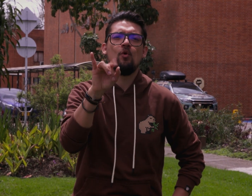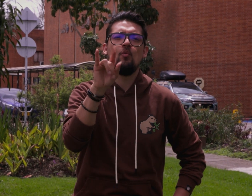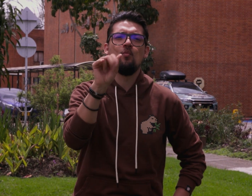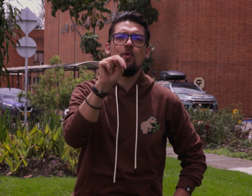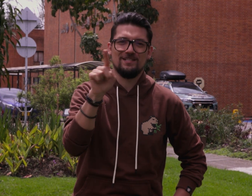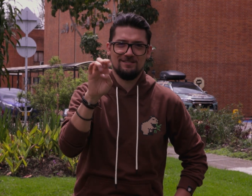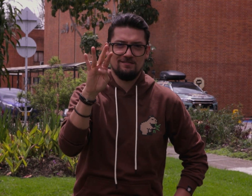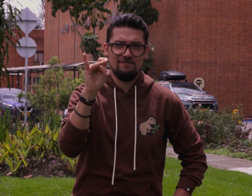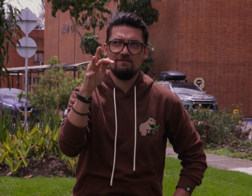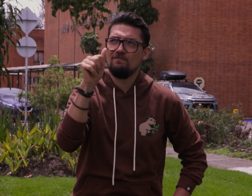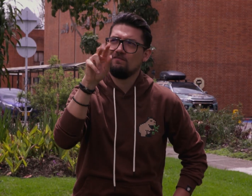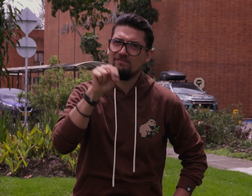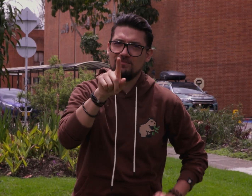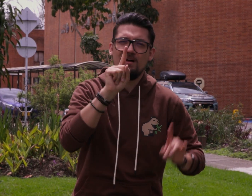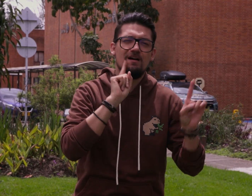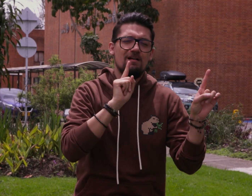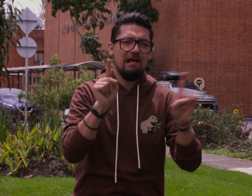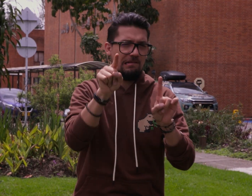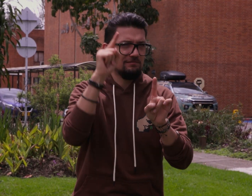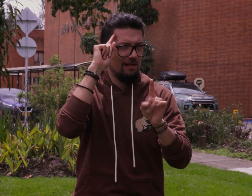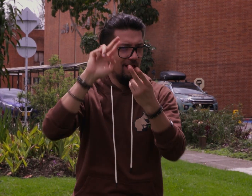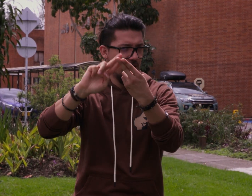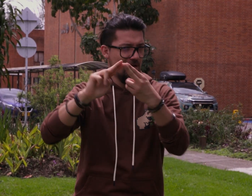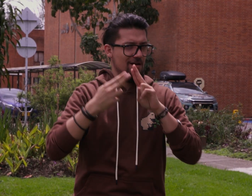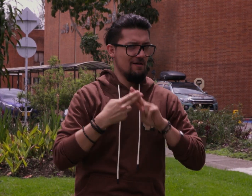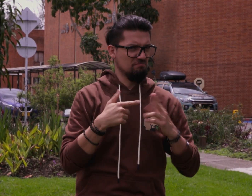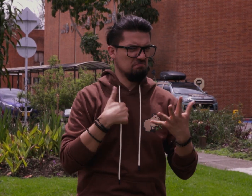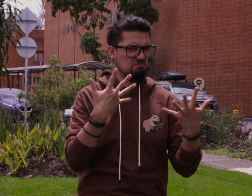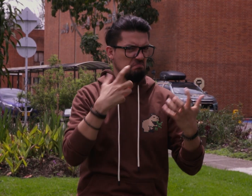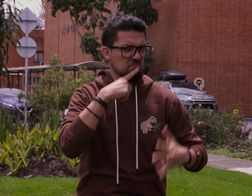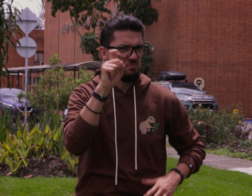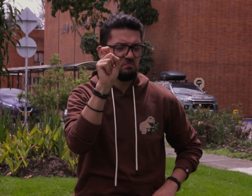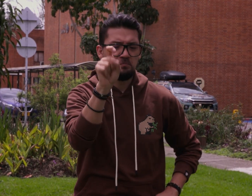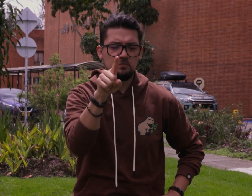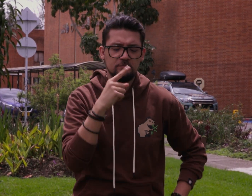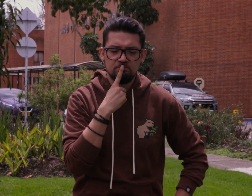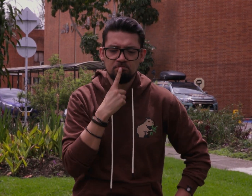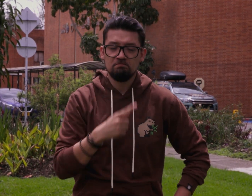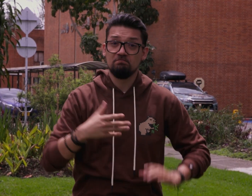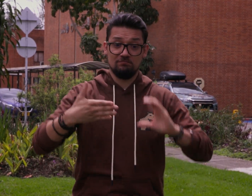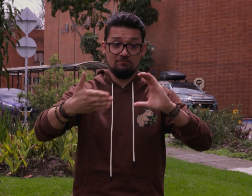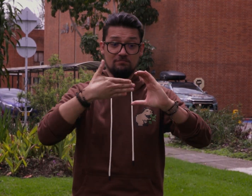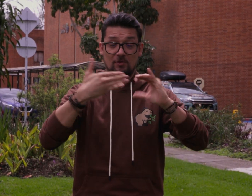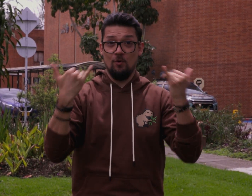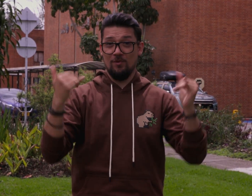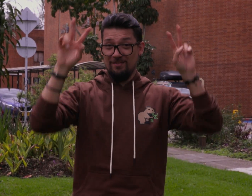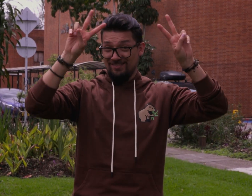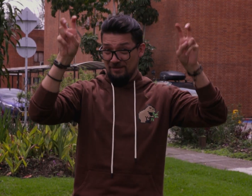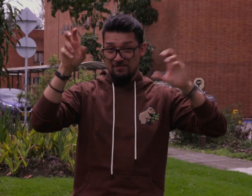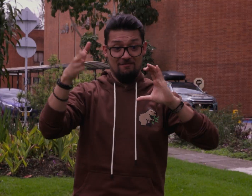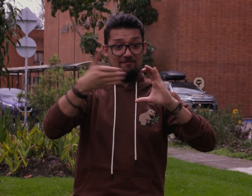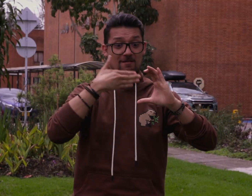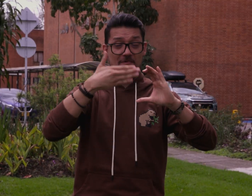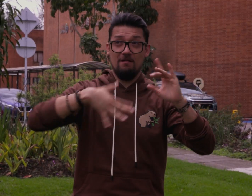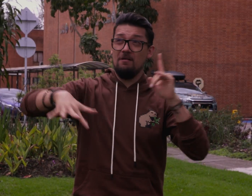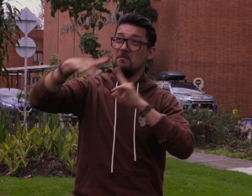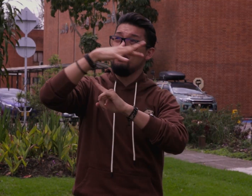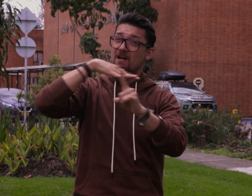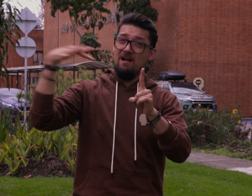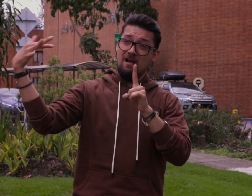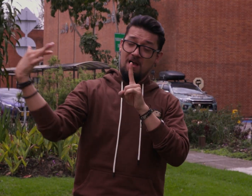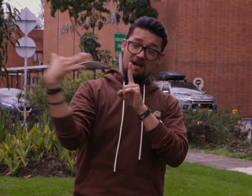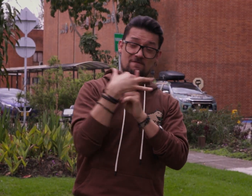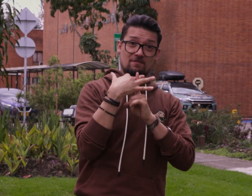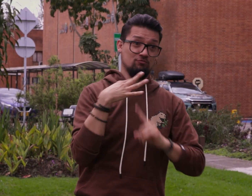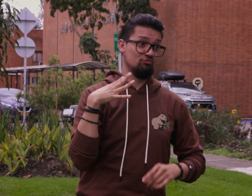Juan Sebastián, de esto que nos comentas, me gustaría preguntarte algo. Sabemos que ahora hay una situación de cambio climático